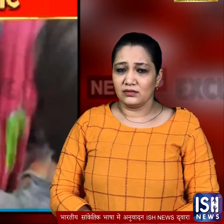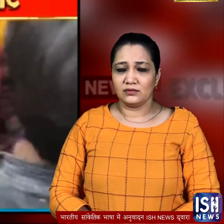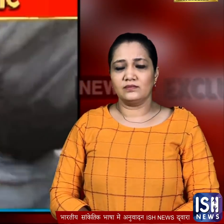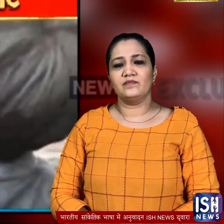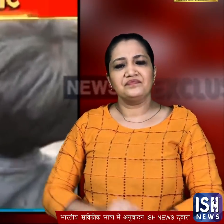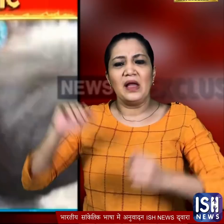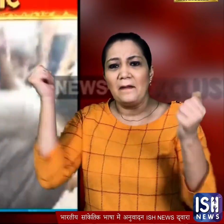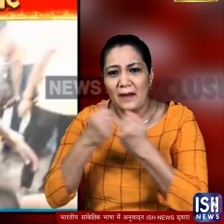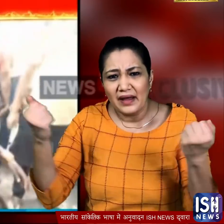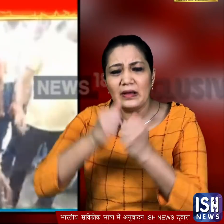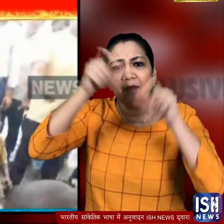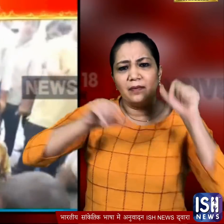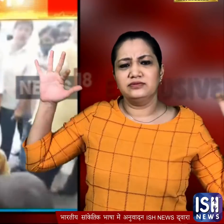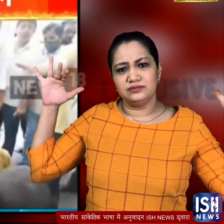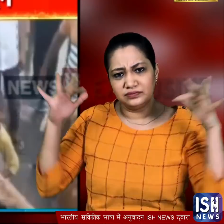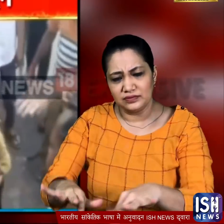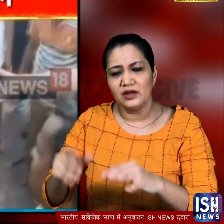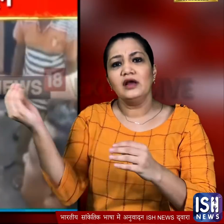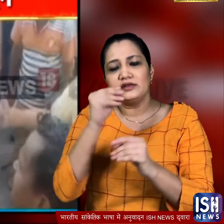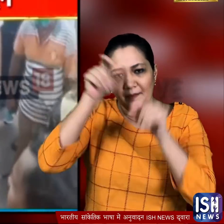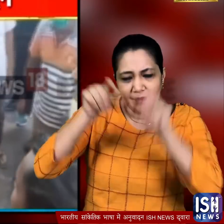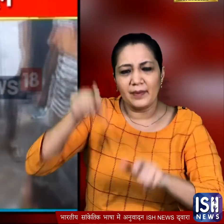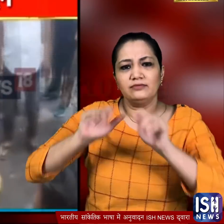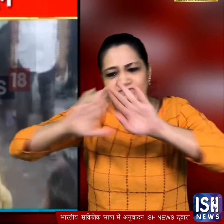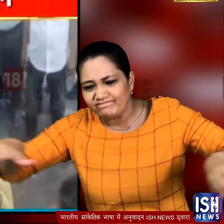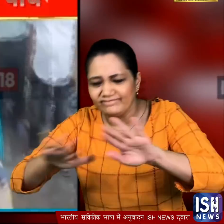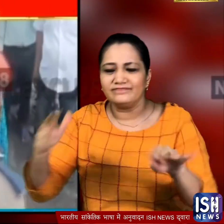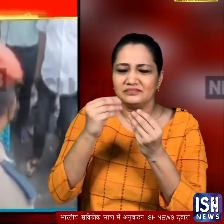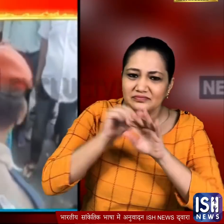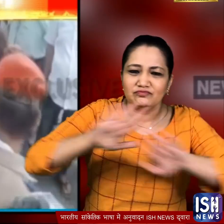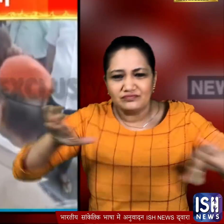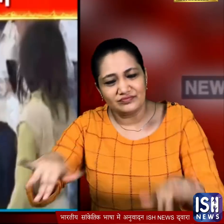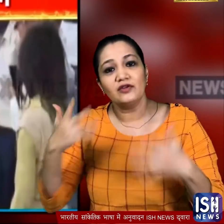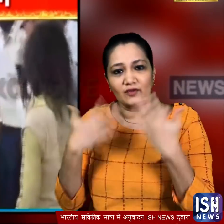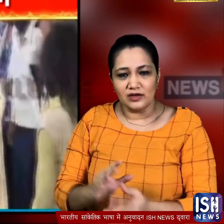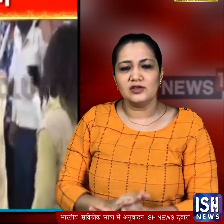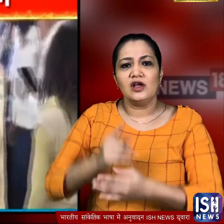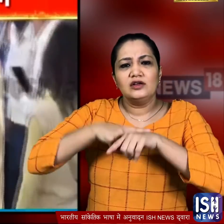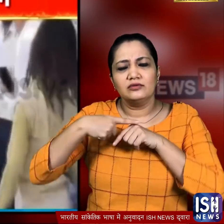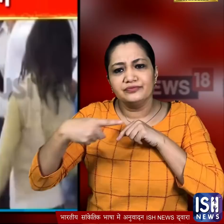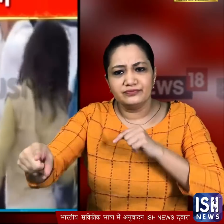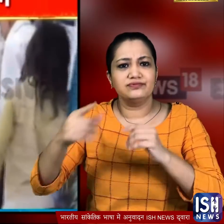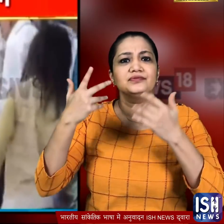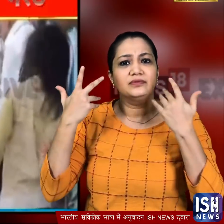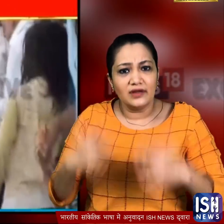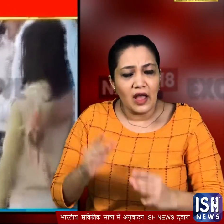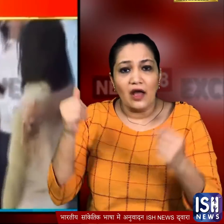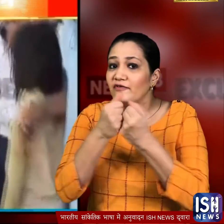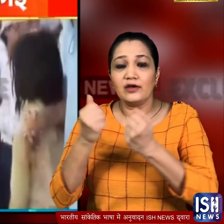मारपीट को देखकर वहां कई लोग जुड़ गए और उनमें कुछ लोगों ने बीच बचाव करने की भी कोशिश की काफी देर के बाद भी जब यह हंगामा खत्म नहीं हुआ